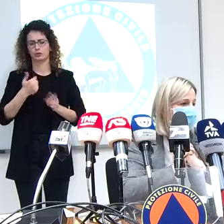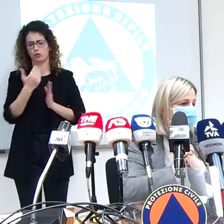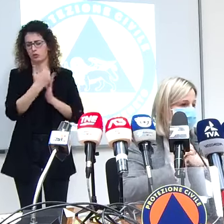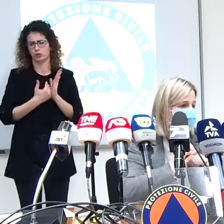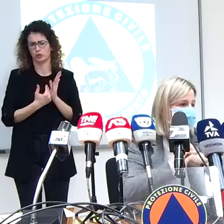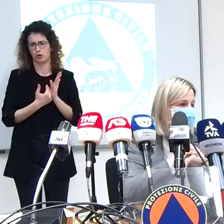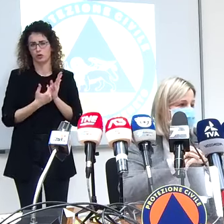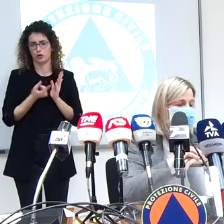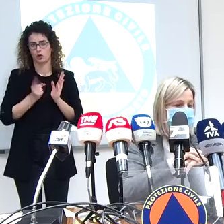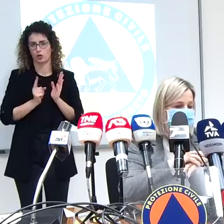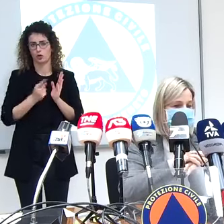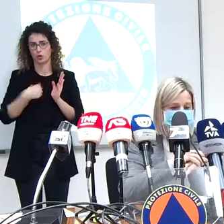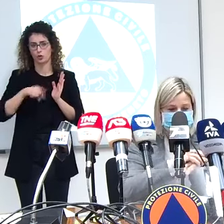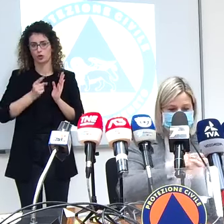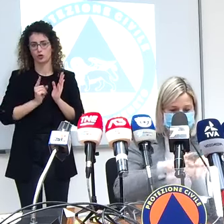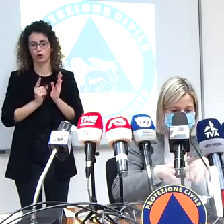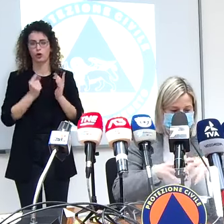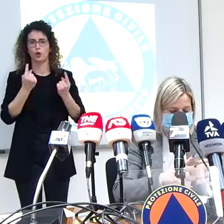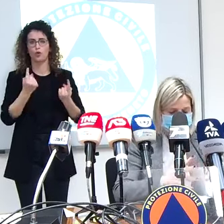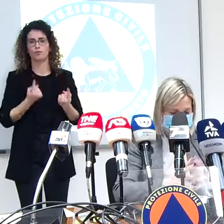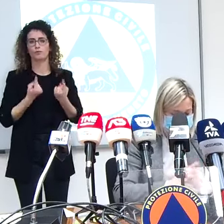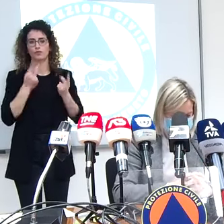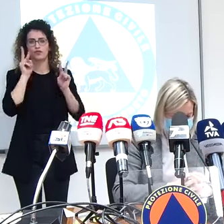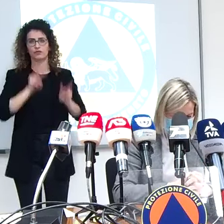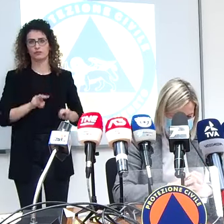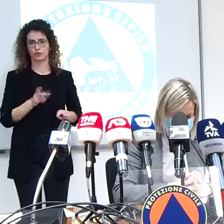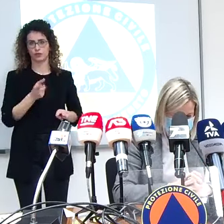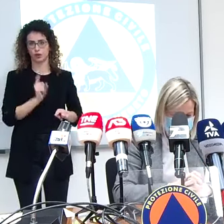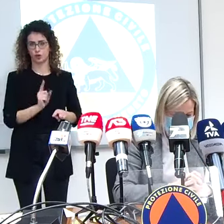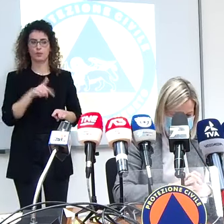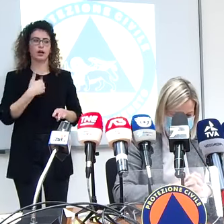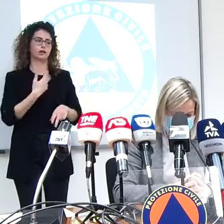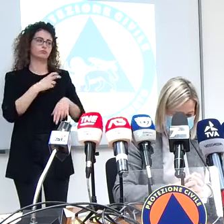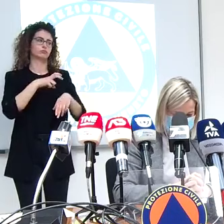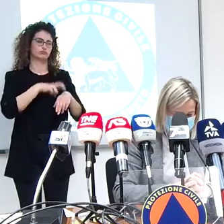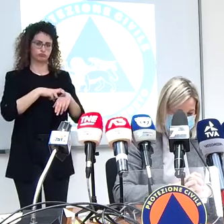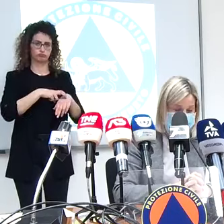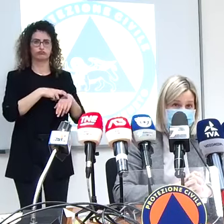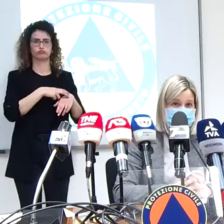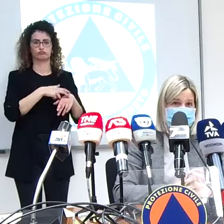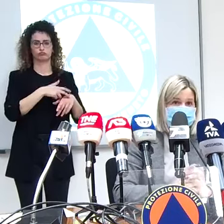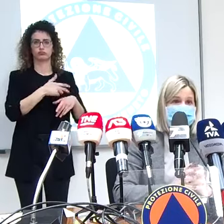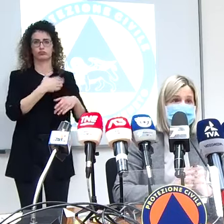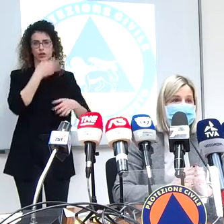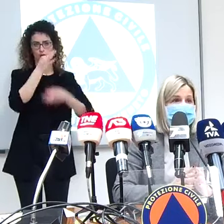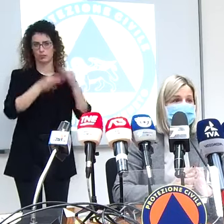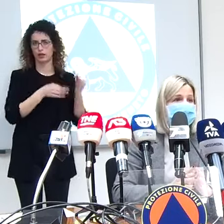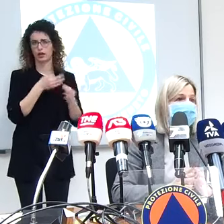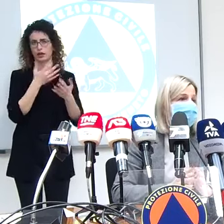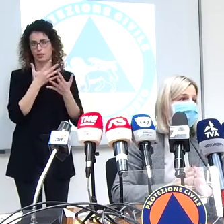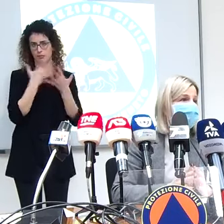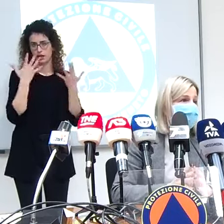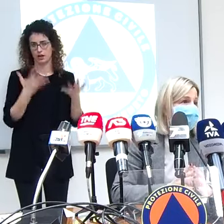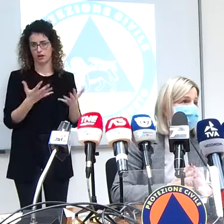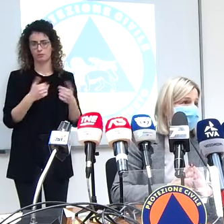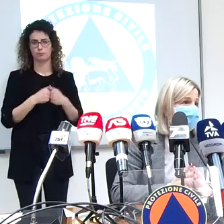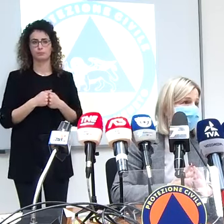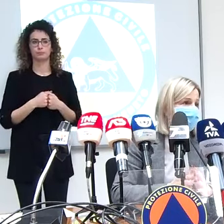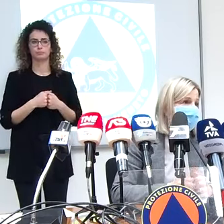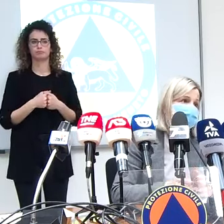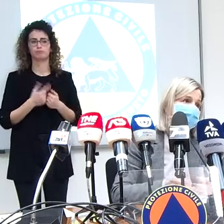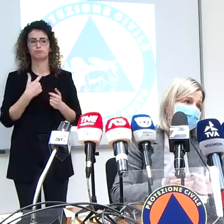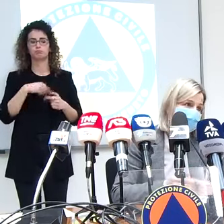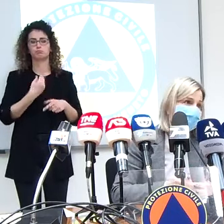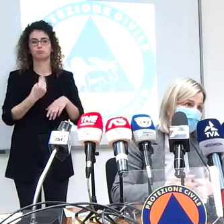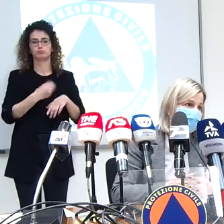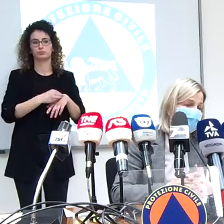contemplava la vigile attesa ma poi lo spiegherà molto bene la dottoressa Scroccaro e poi dirà anche perché